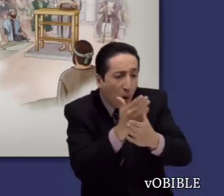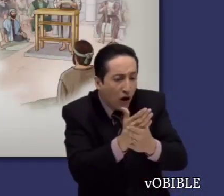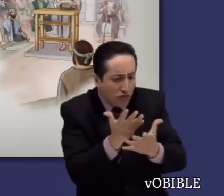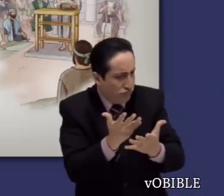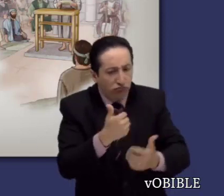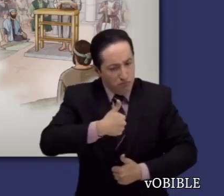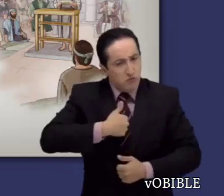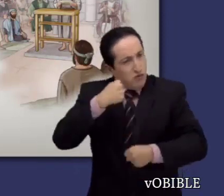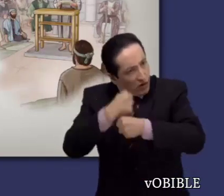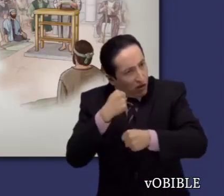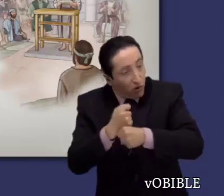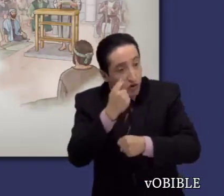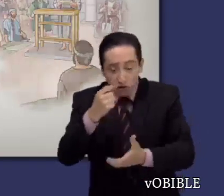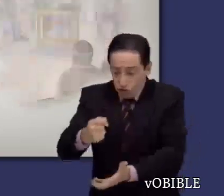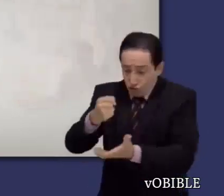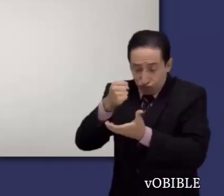carga pesada para ellos.